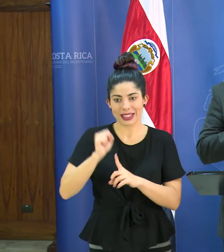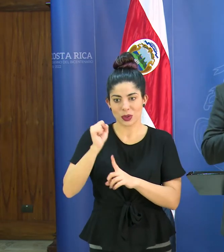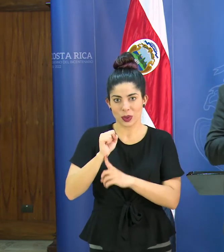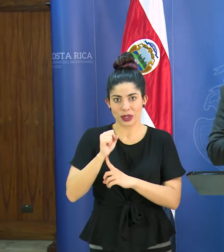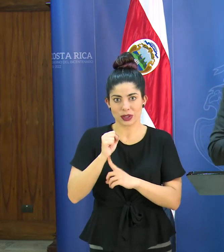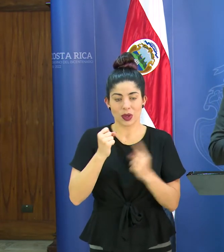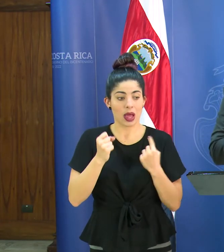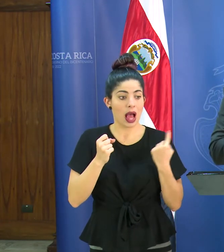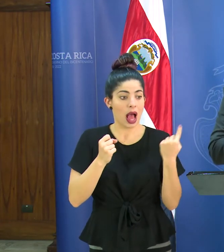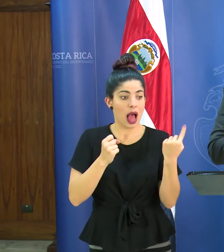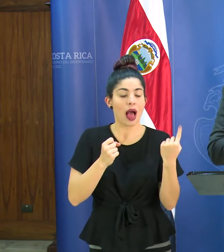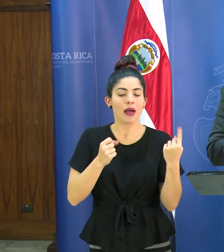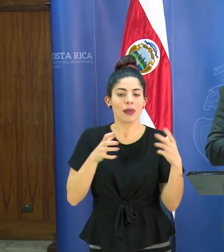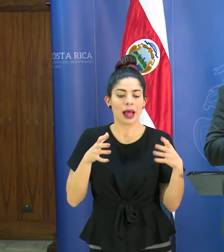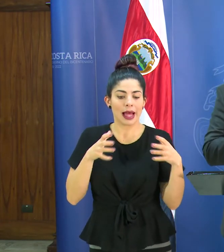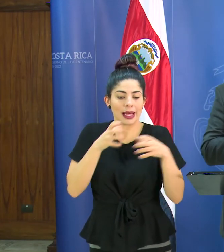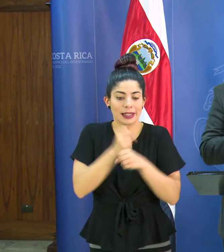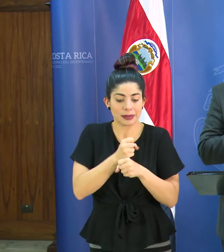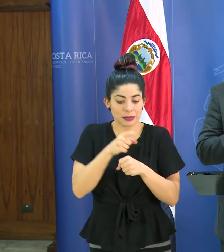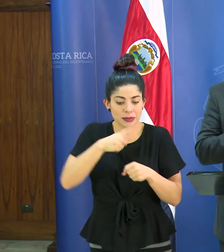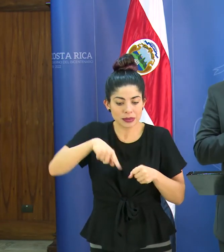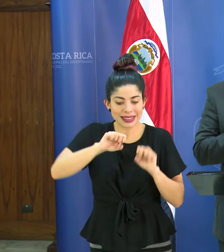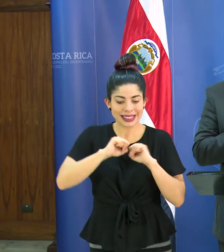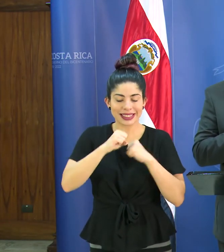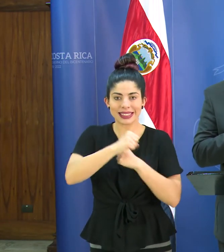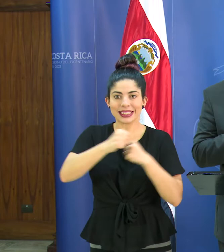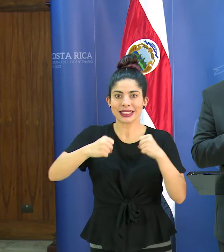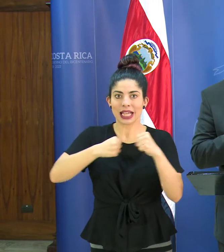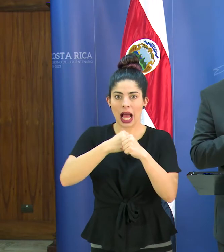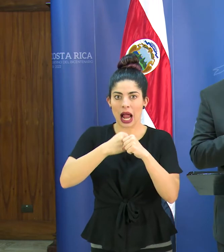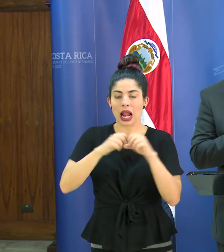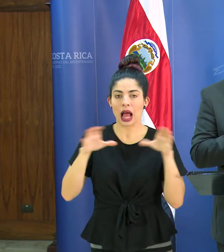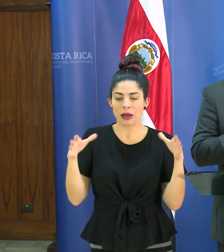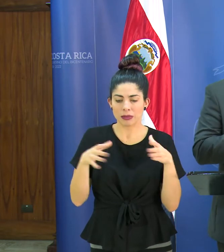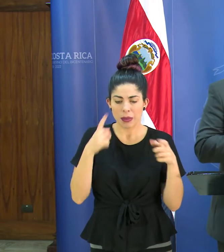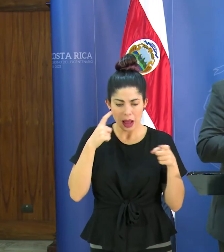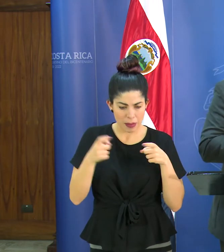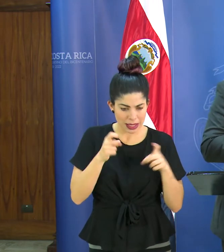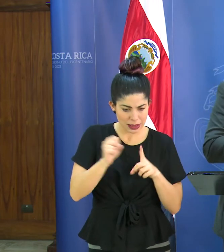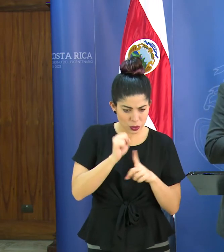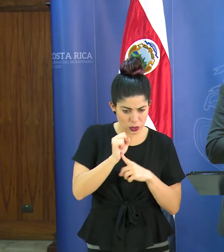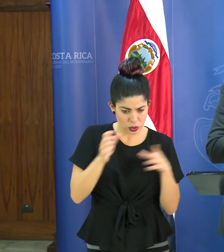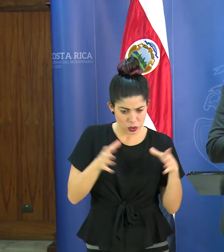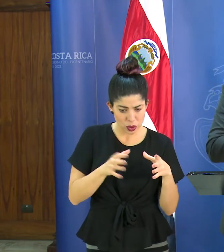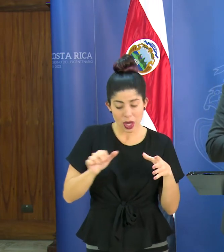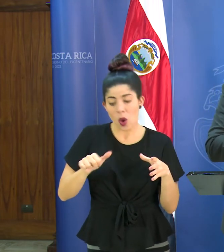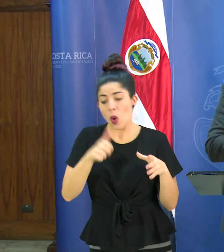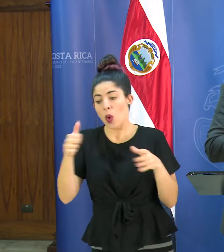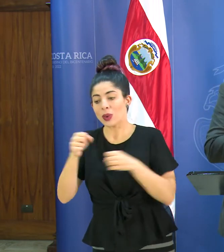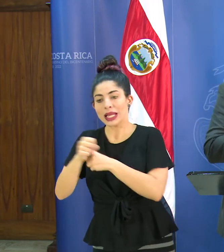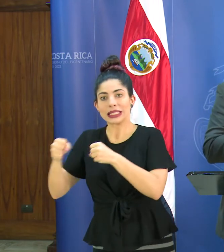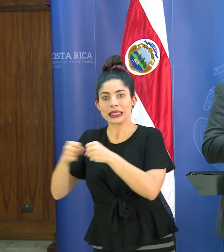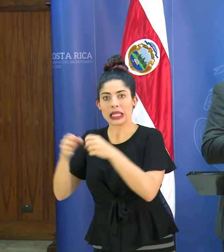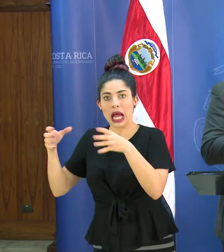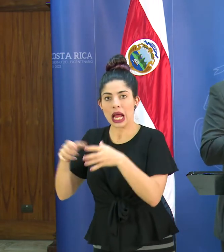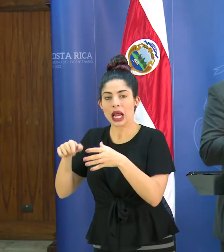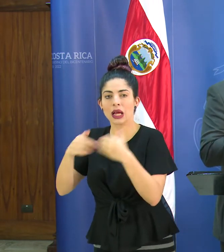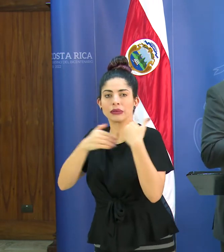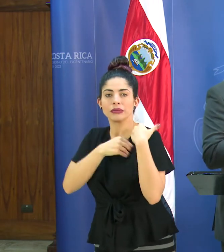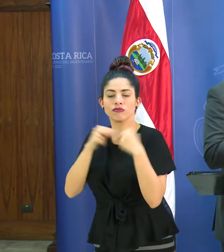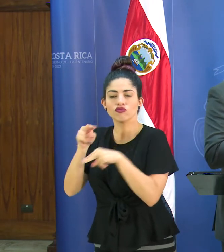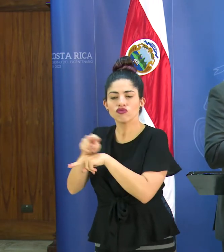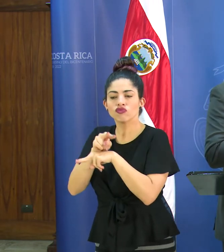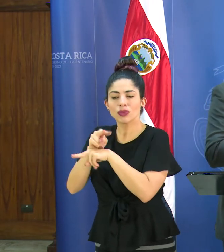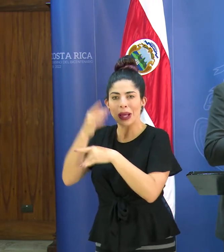que se concentra en una sala de situación de manejo operacional y otra sala de situación que hace la vigilancia